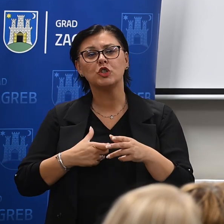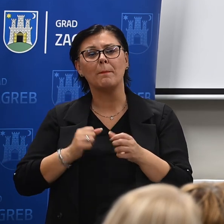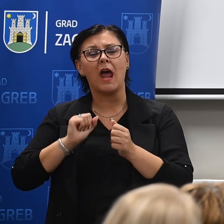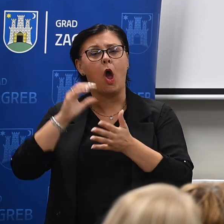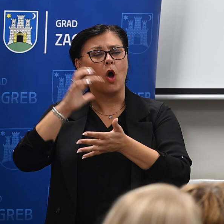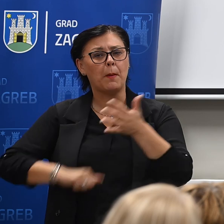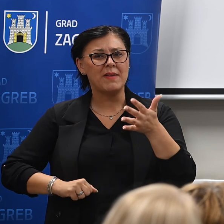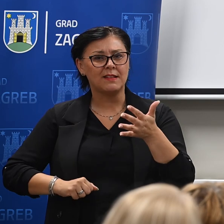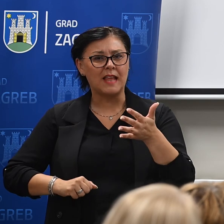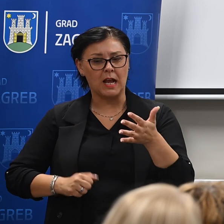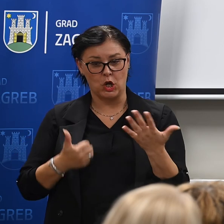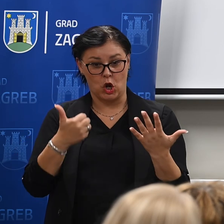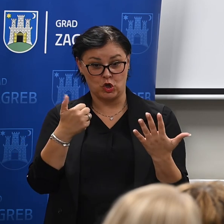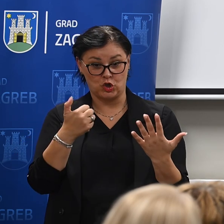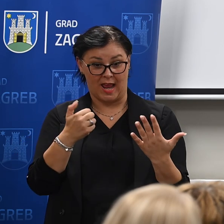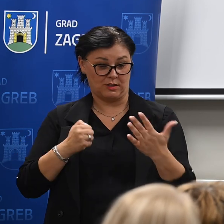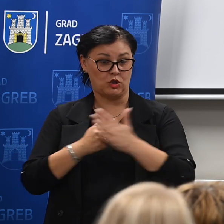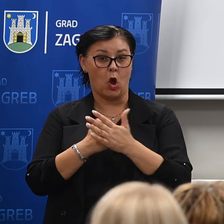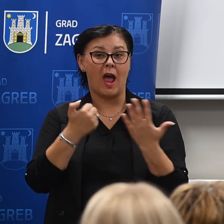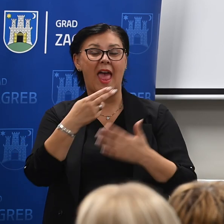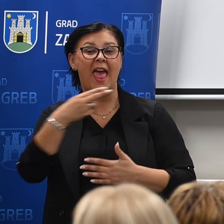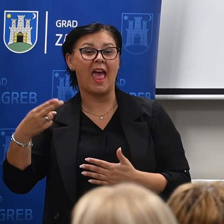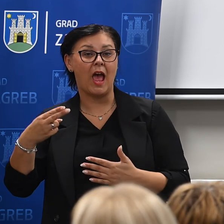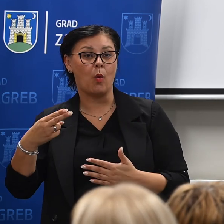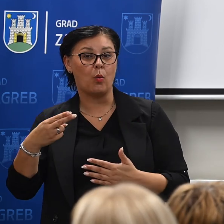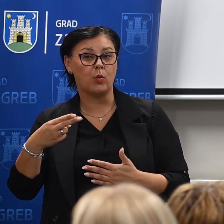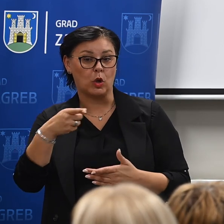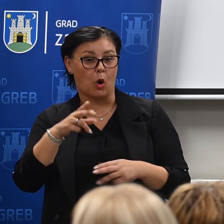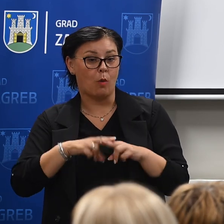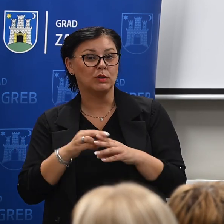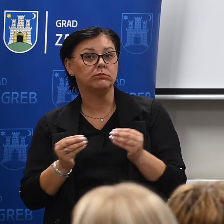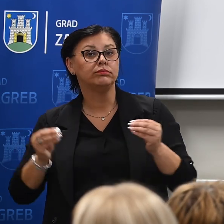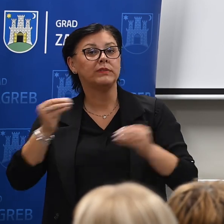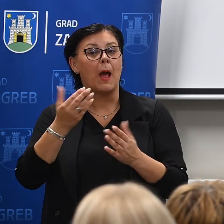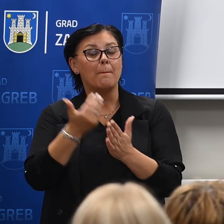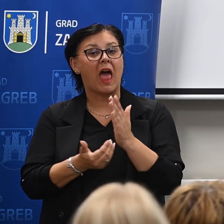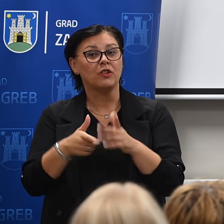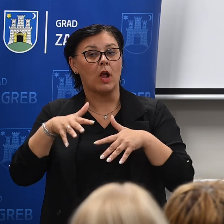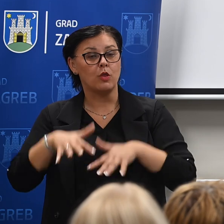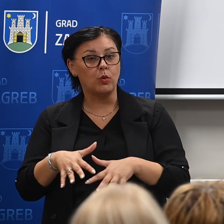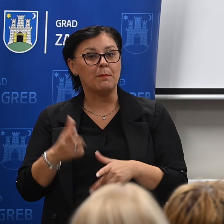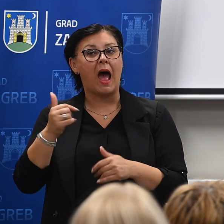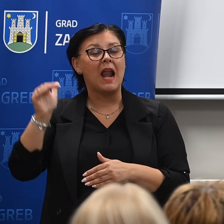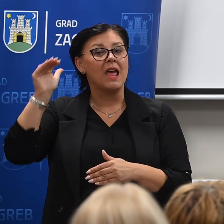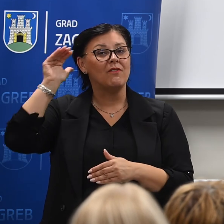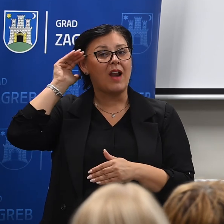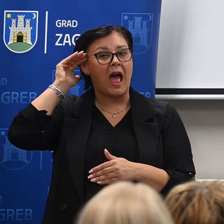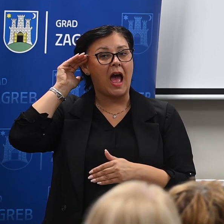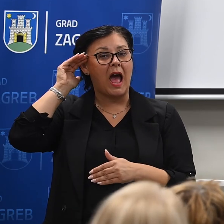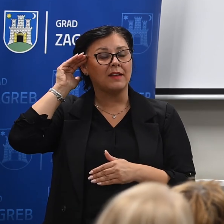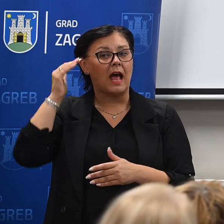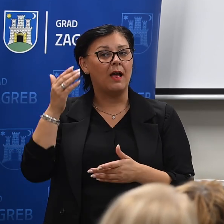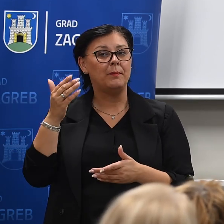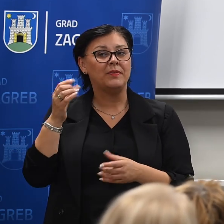na 600 evra, što je okej, jer će to par evra povećati plaću građanima. Međutim, vlada nije predvidjela